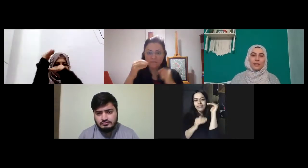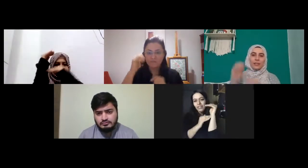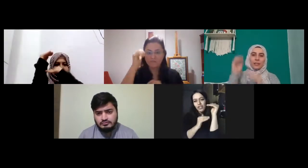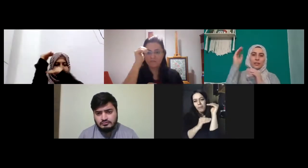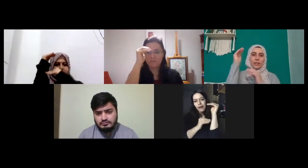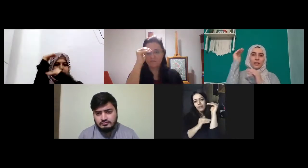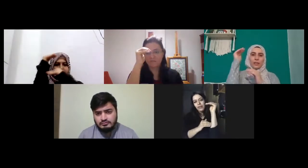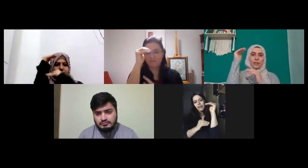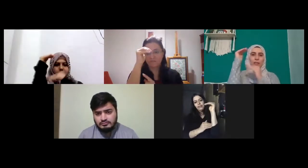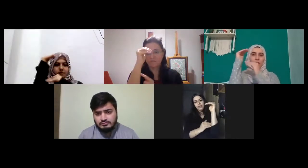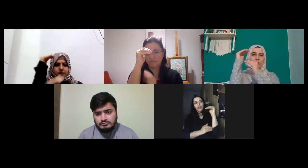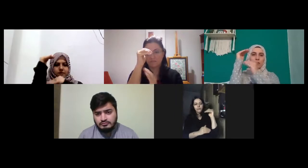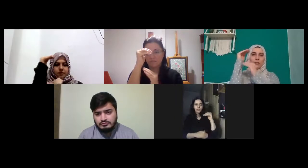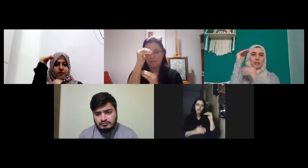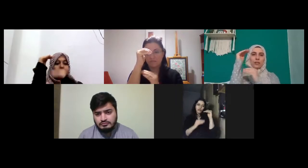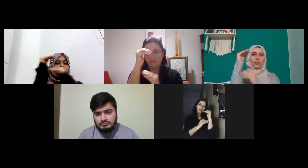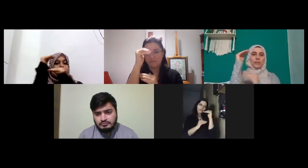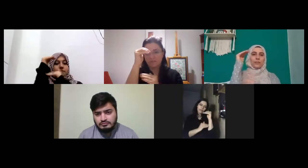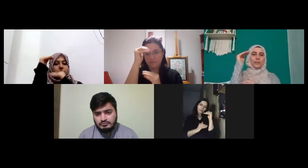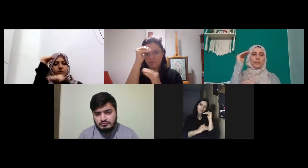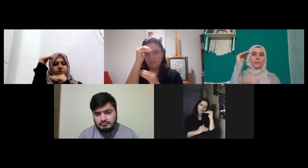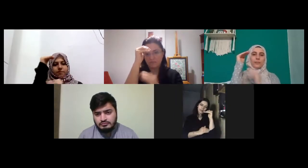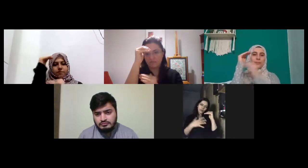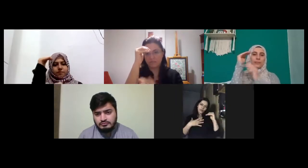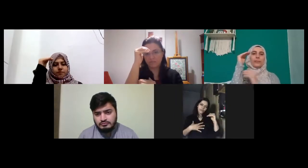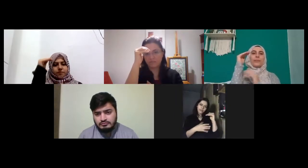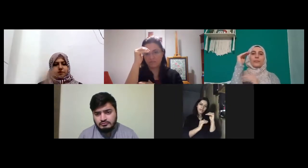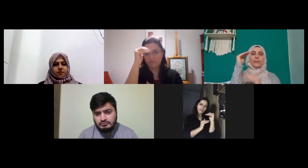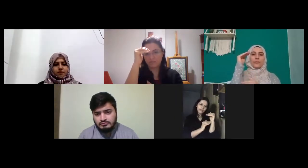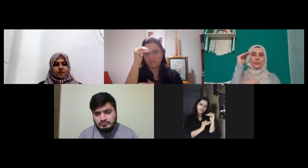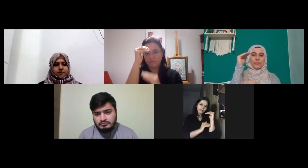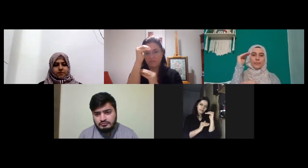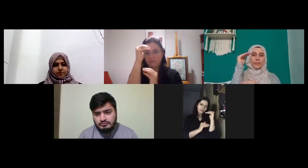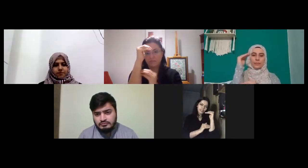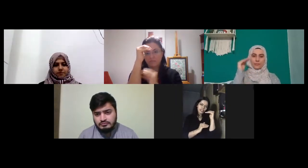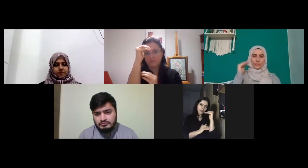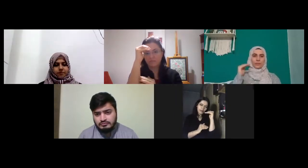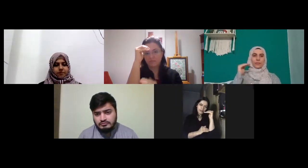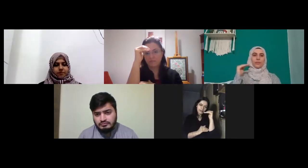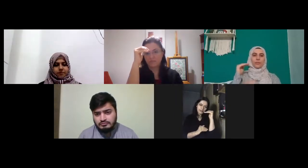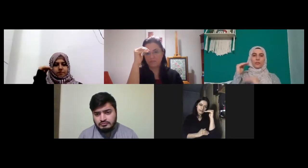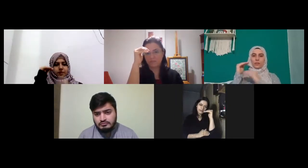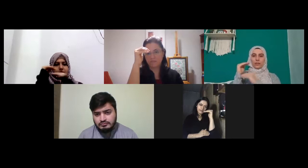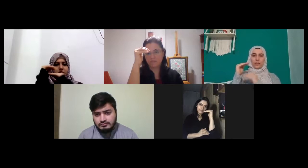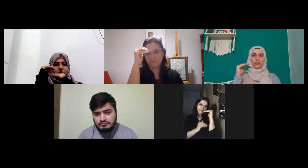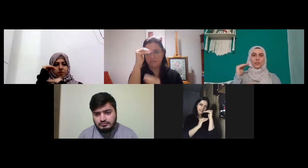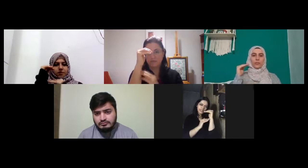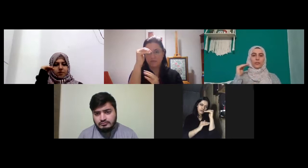yaşamak gibi anlamına geliyor şöyle gövdeme yakın yaşamak geriye doğru